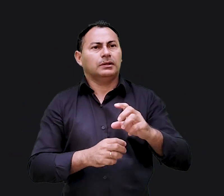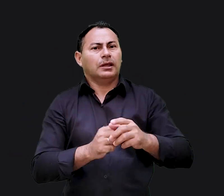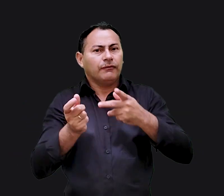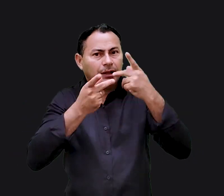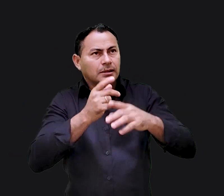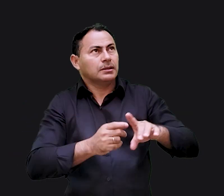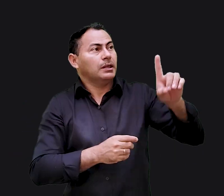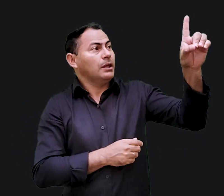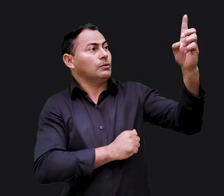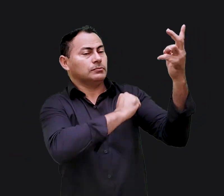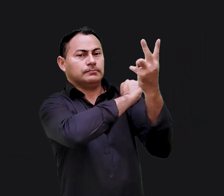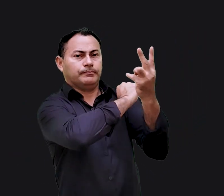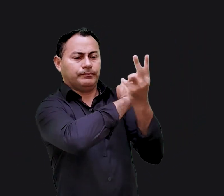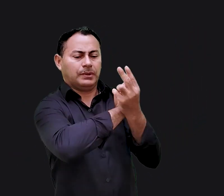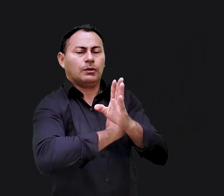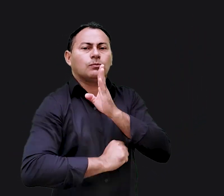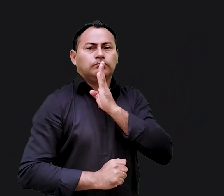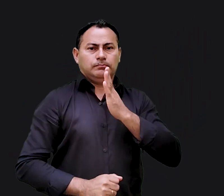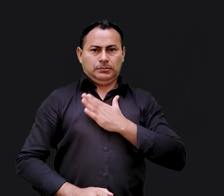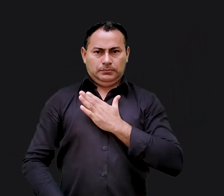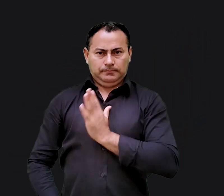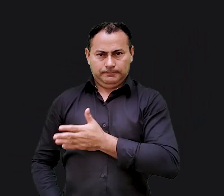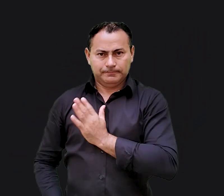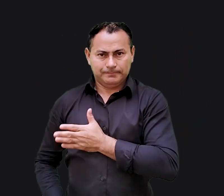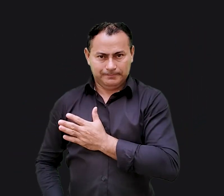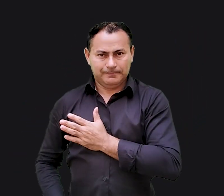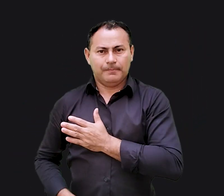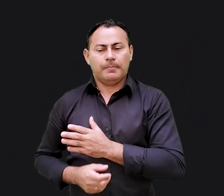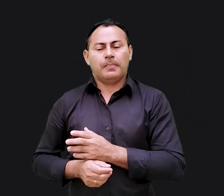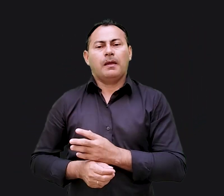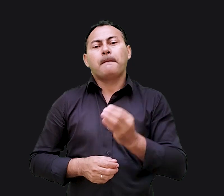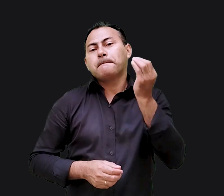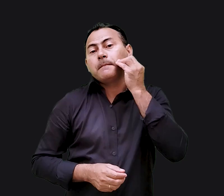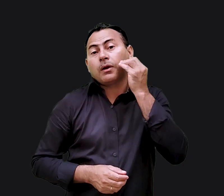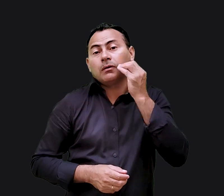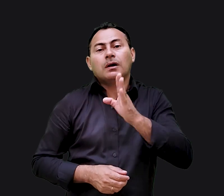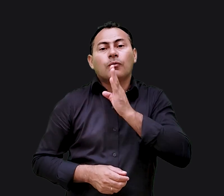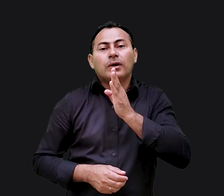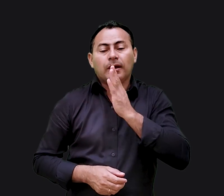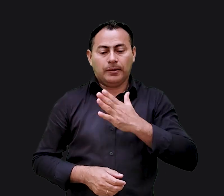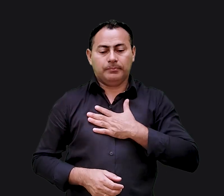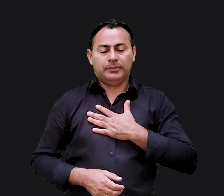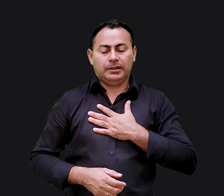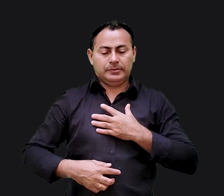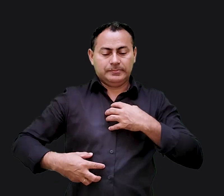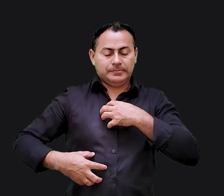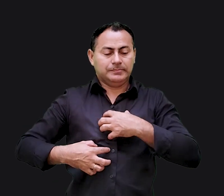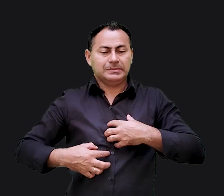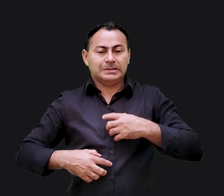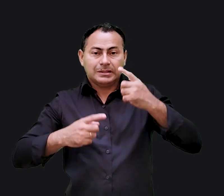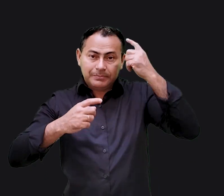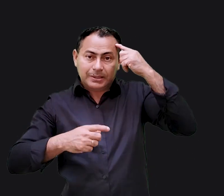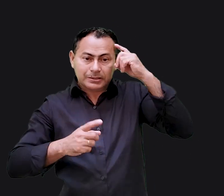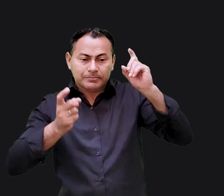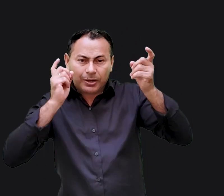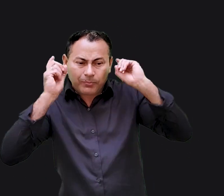sonda-me ó Deus e conhece o meu coração prova-me e conhece as minhas inquietações